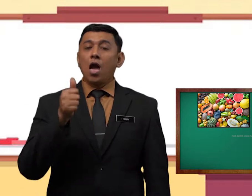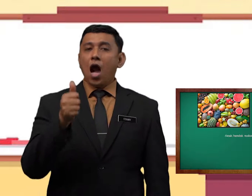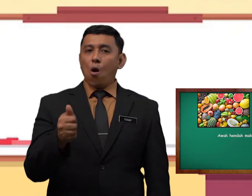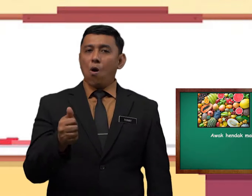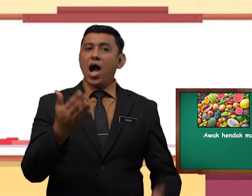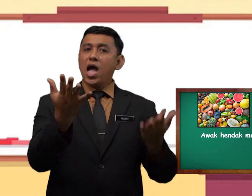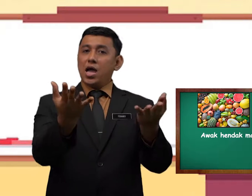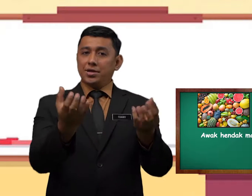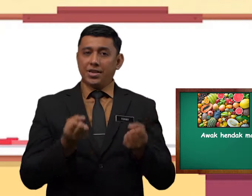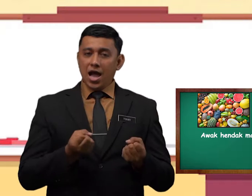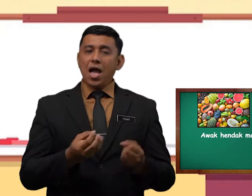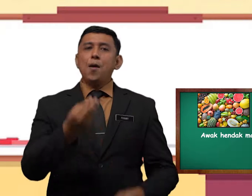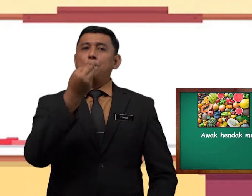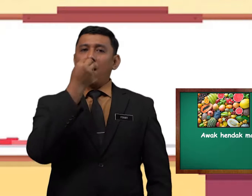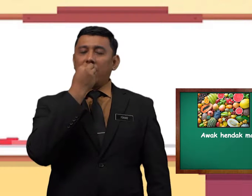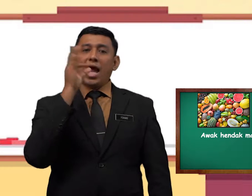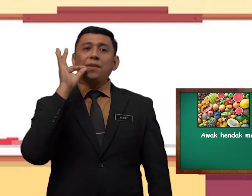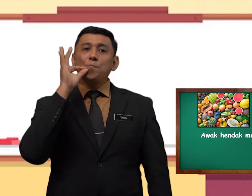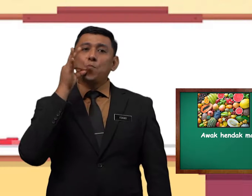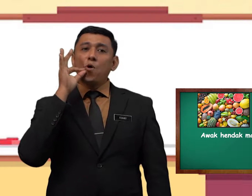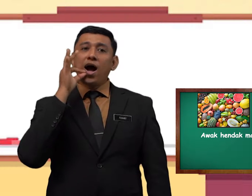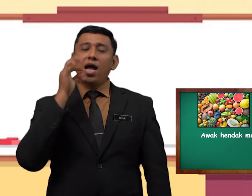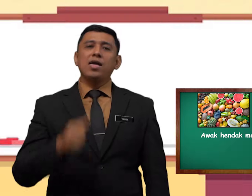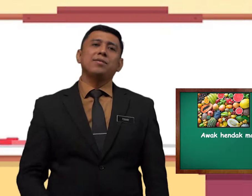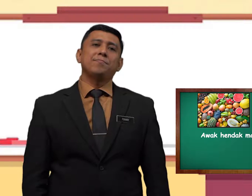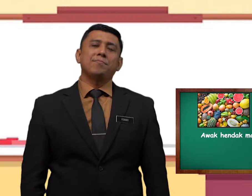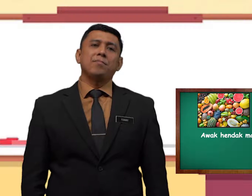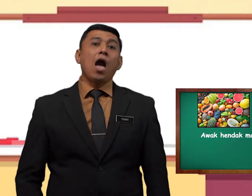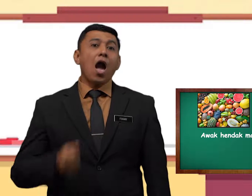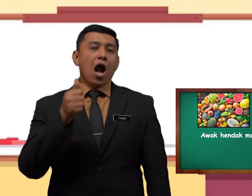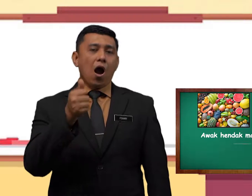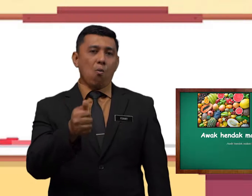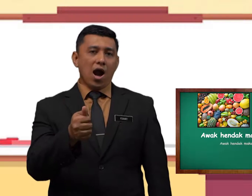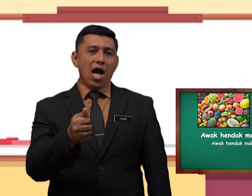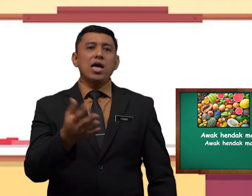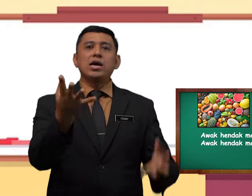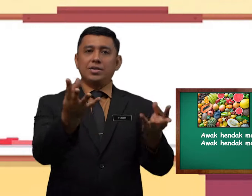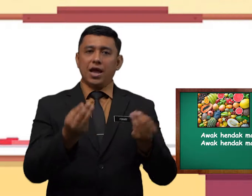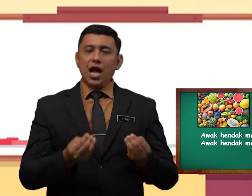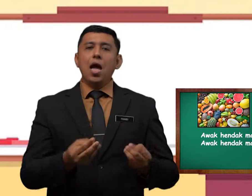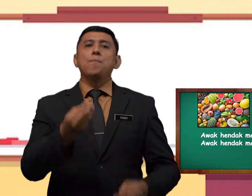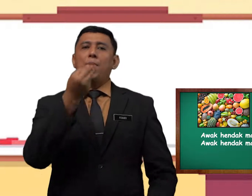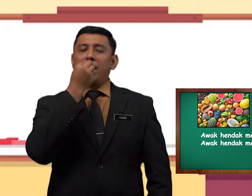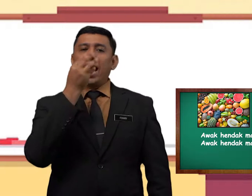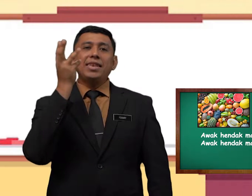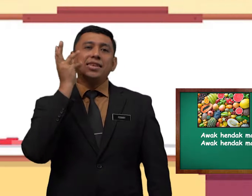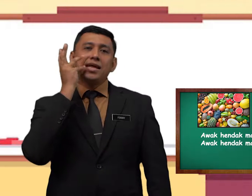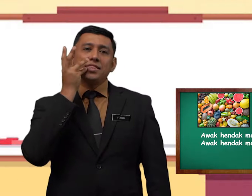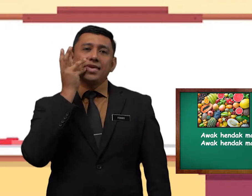Awak hendak makan buah. Awak hendak makan nasi.